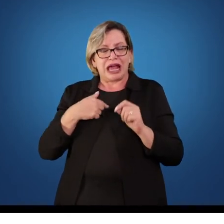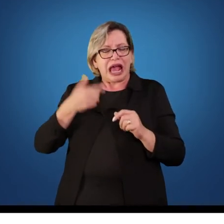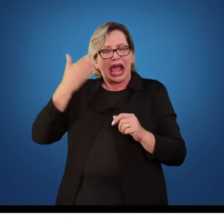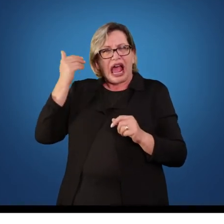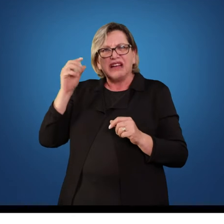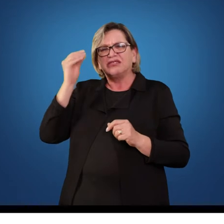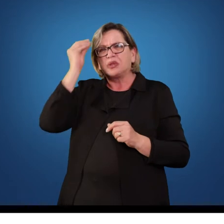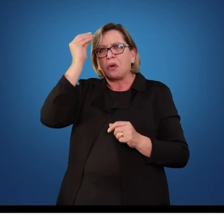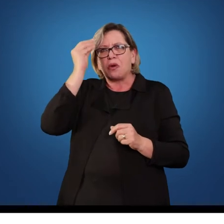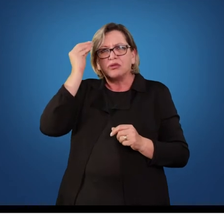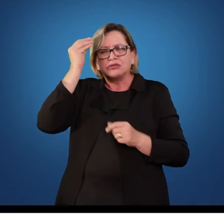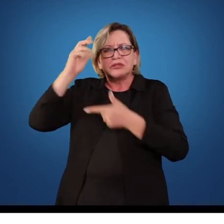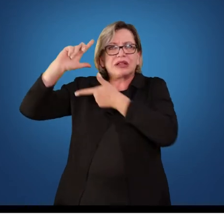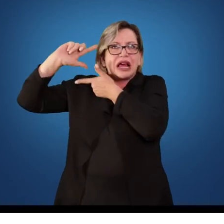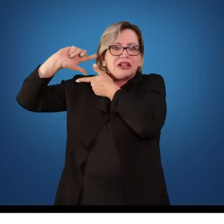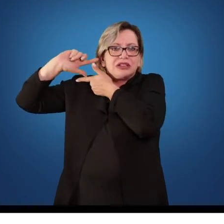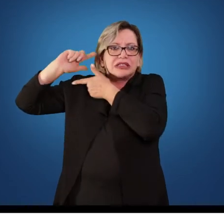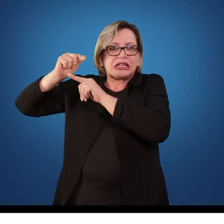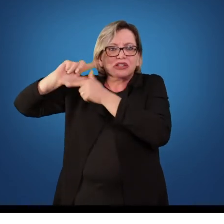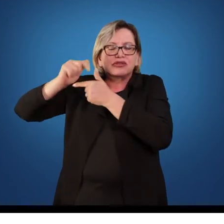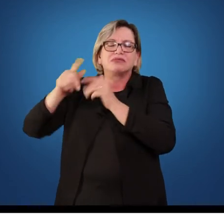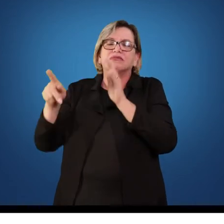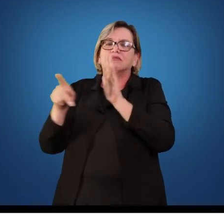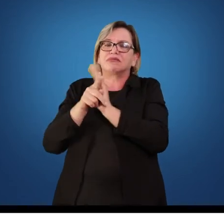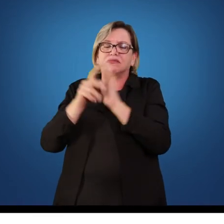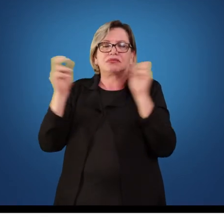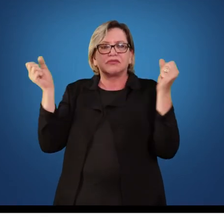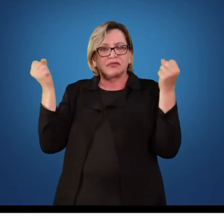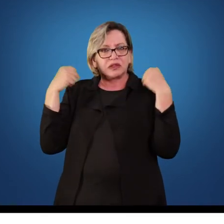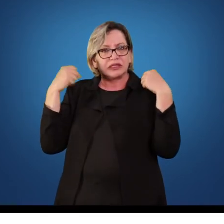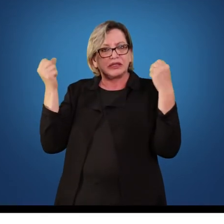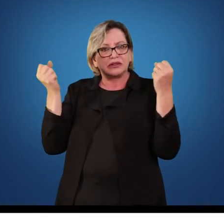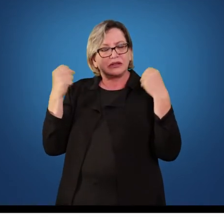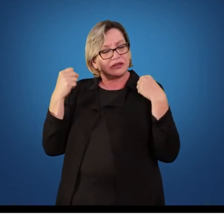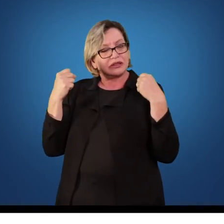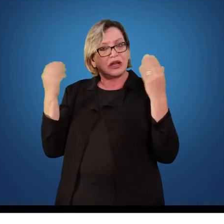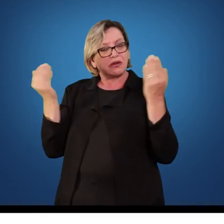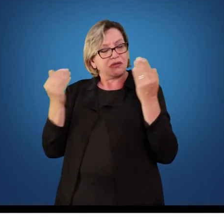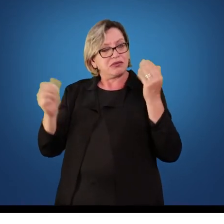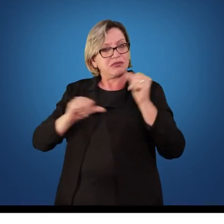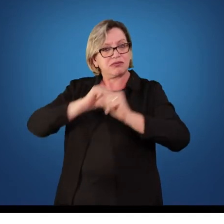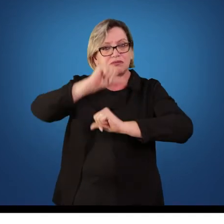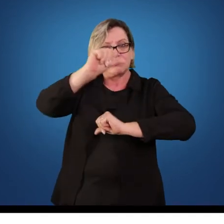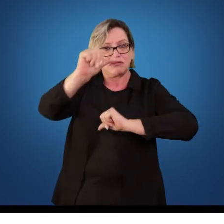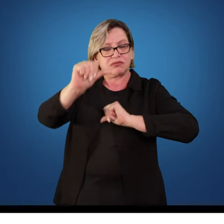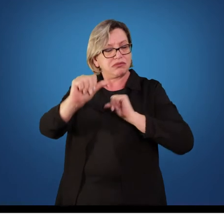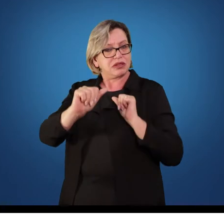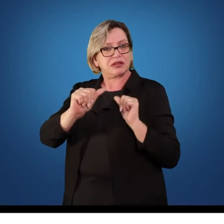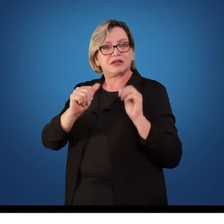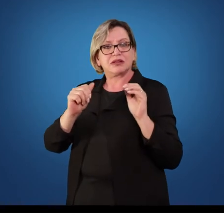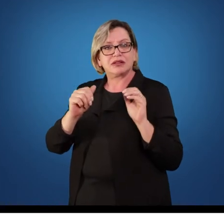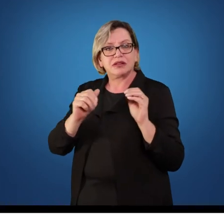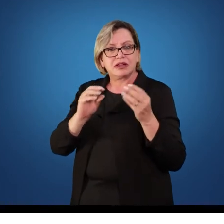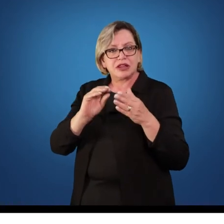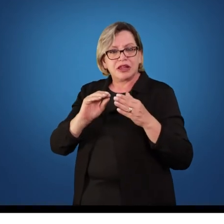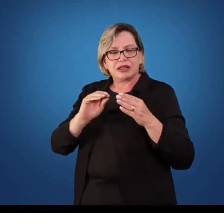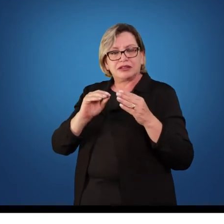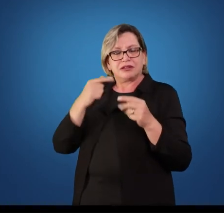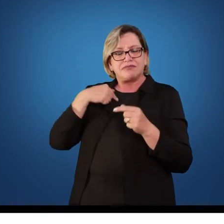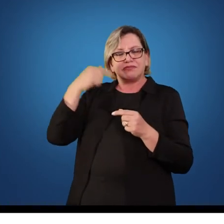mais tradicional da educação física e que com essas reformas superou-se essa visão das avaliações